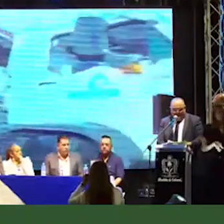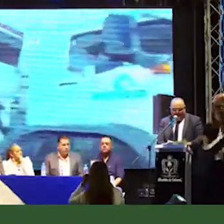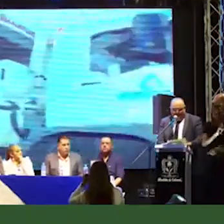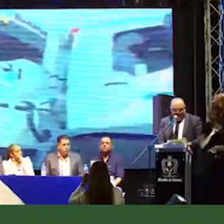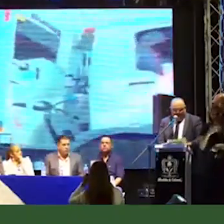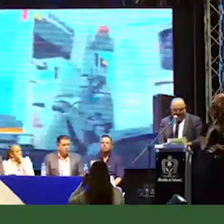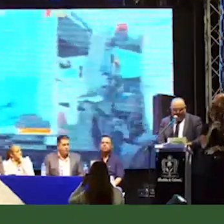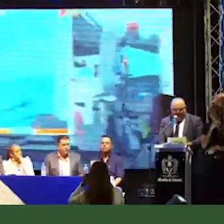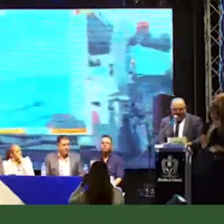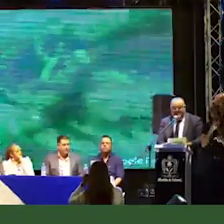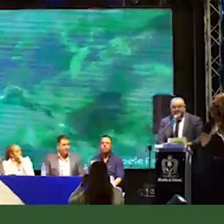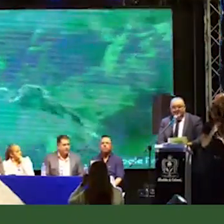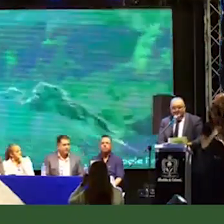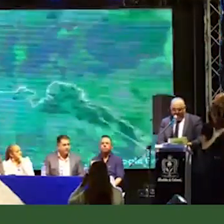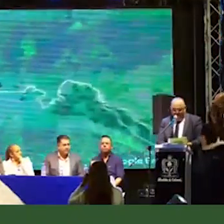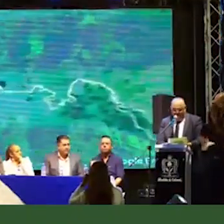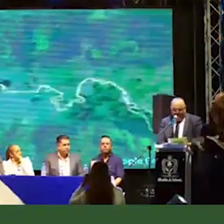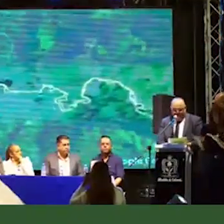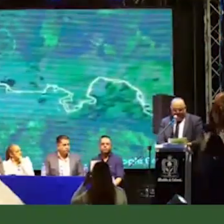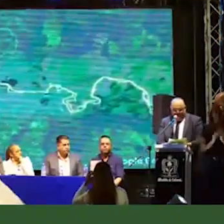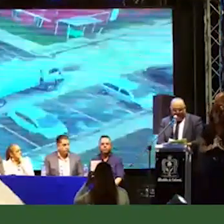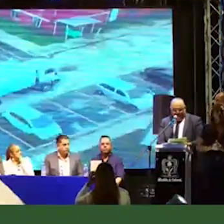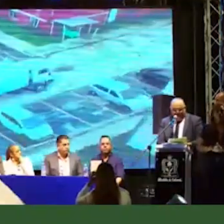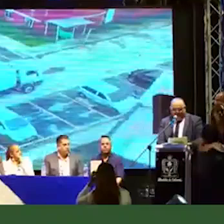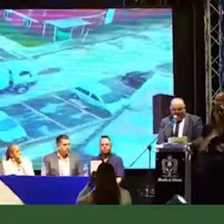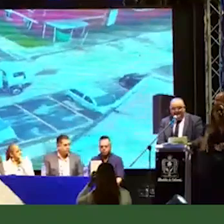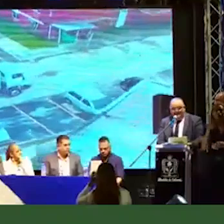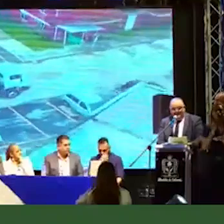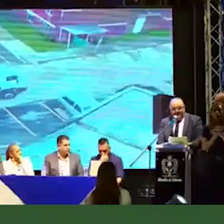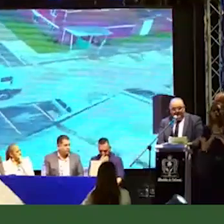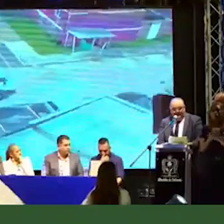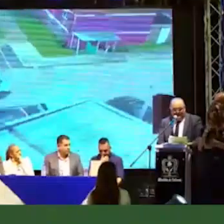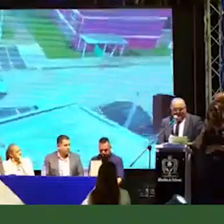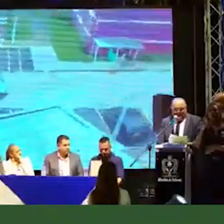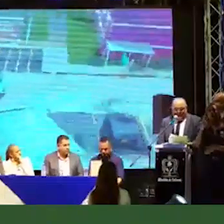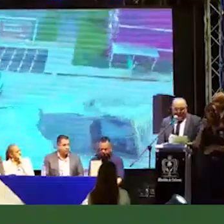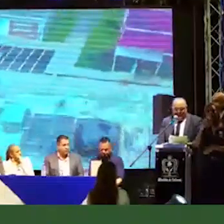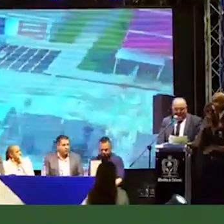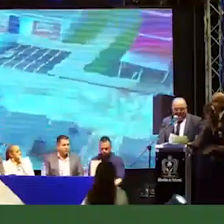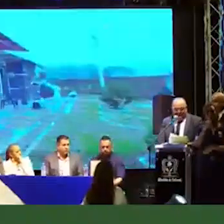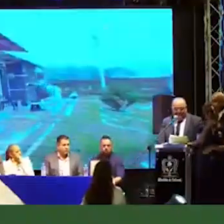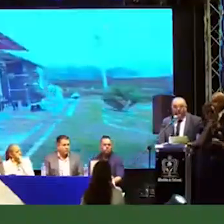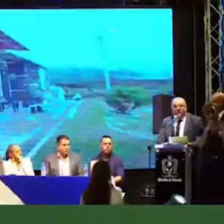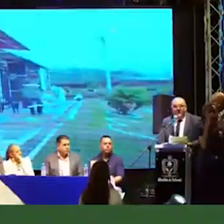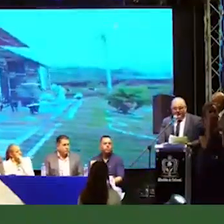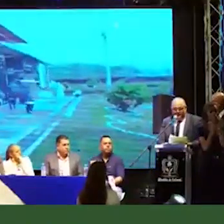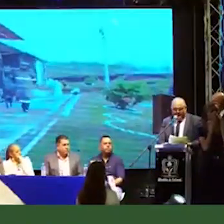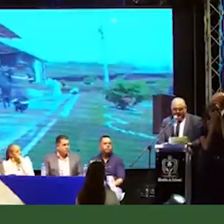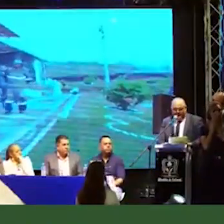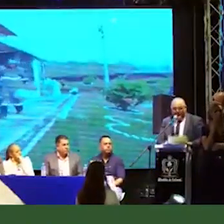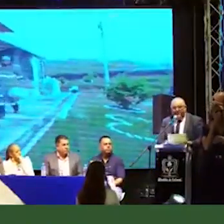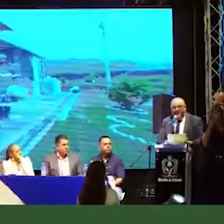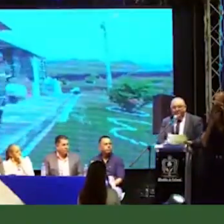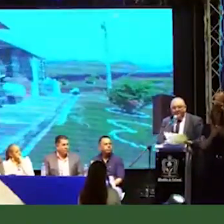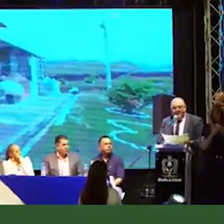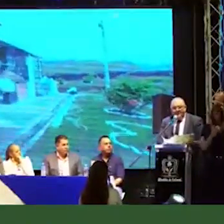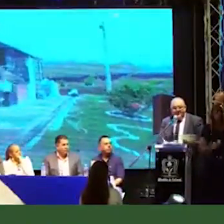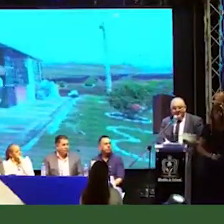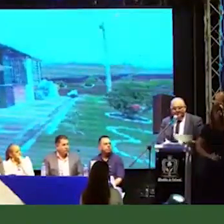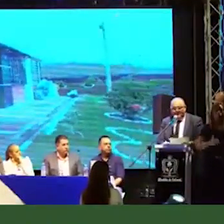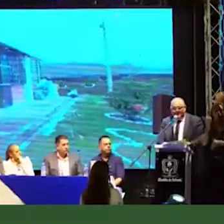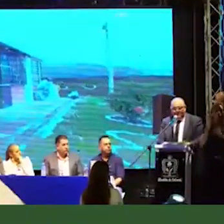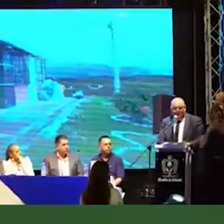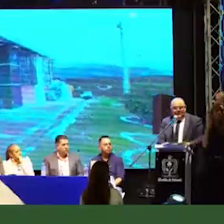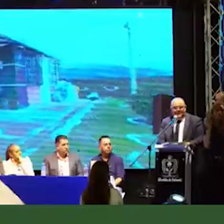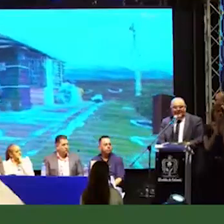presidente de la Junta Directiva de ENCA, priorizamos a todas estas familias calarqueñas para construir la nueva familia